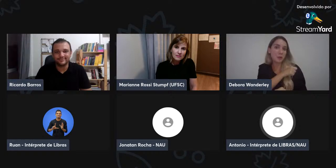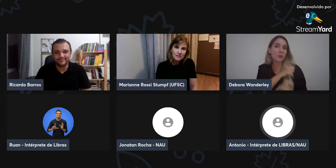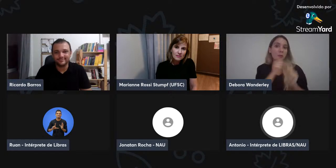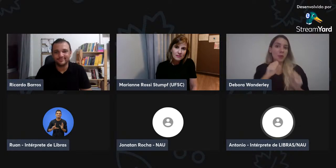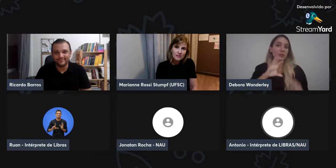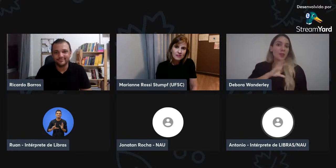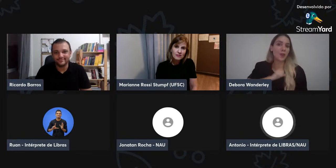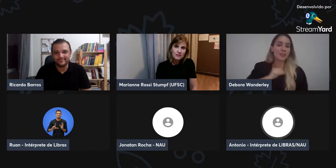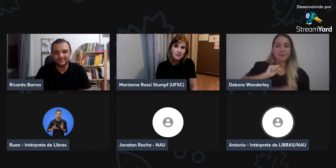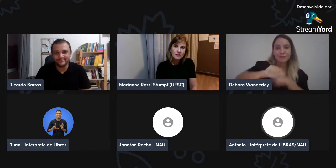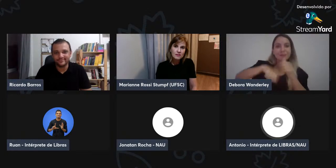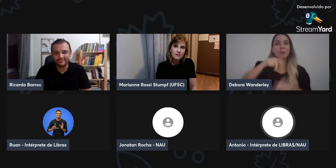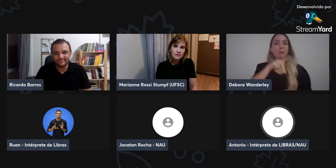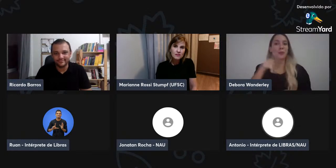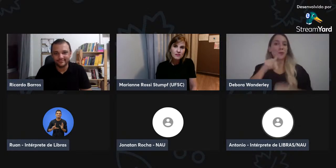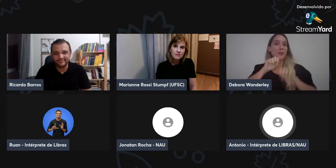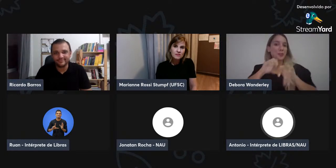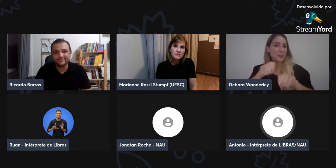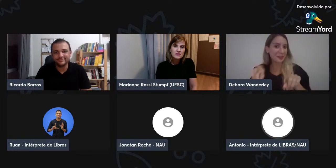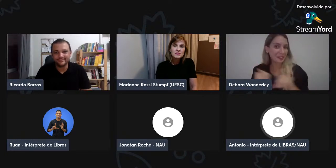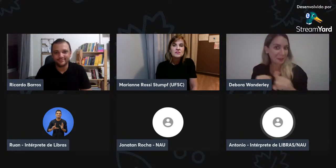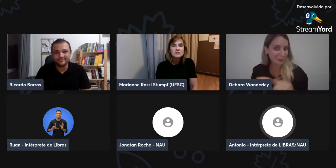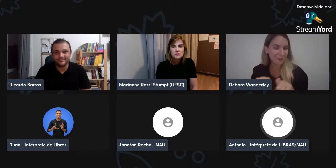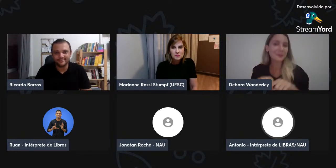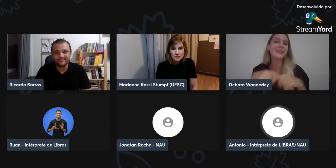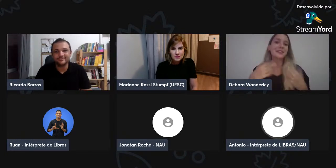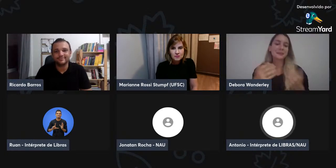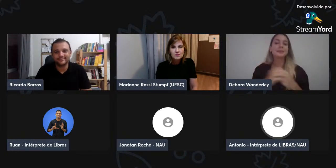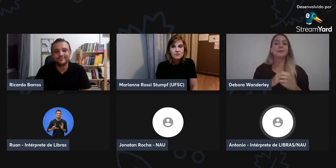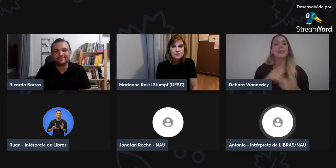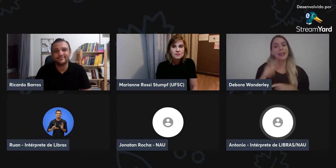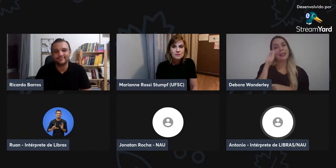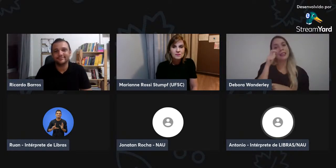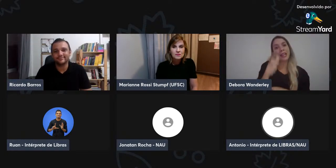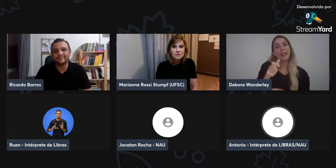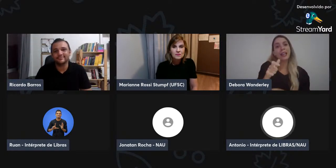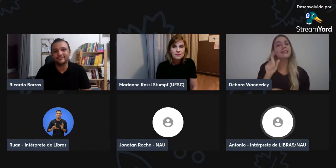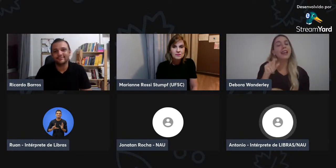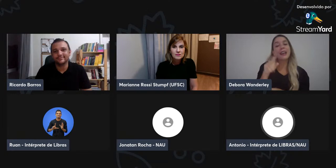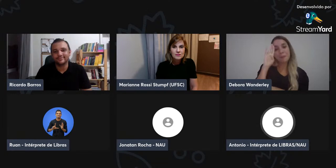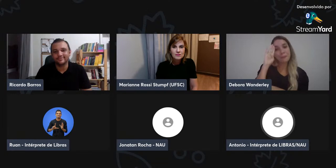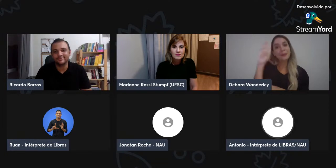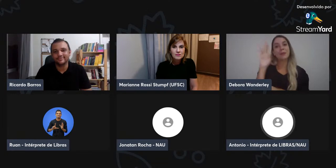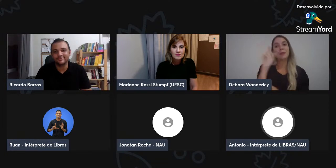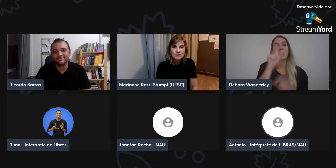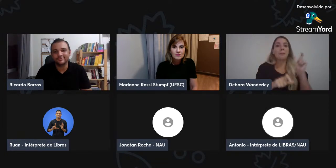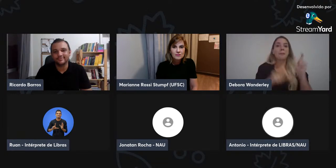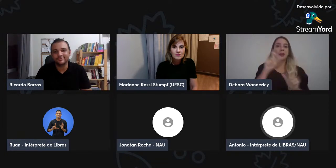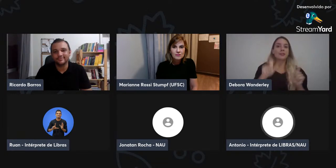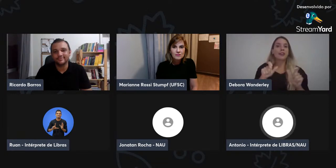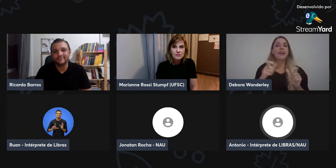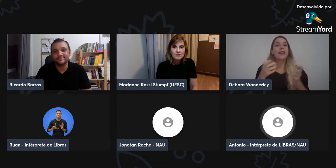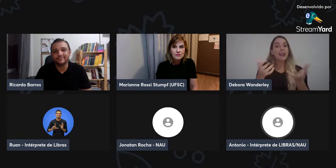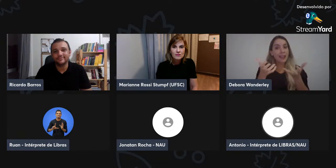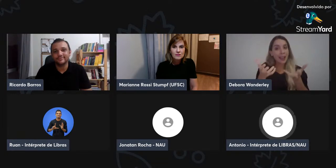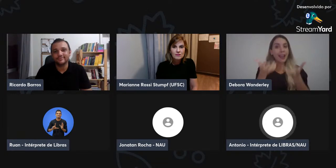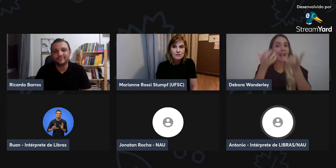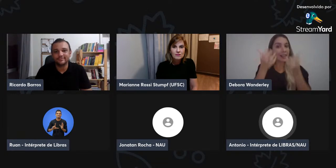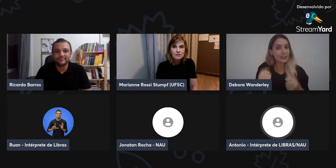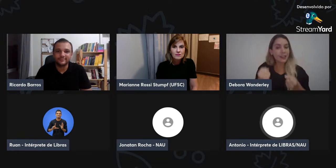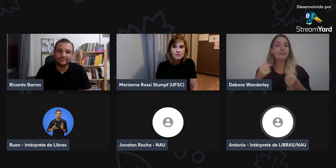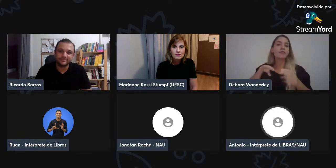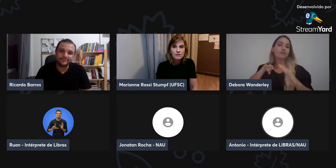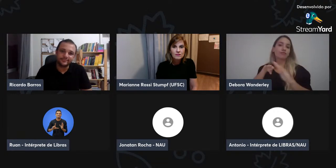que são bem empolgados com essa questão da divulgação. São alunos que amam o desenvolvimento também, junto com o professor, estão lá junto com o professor. Acham interessante,